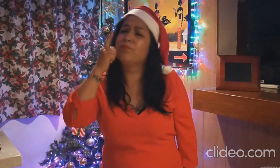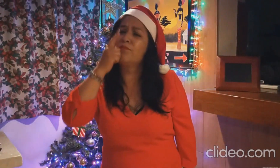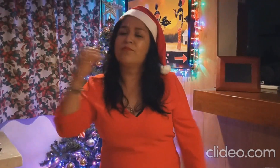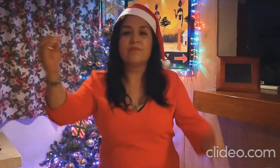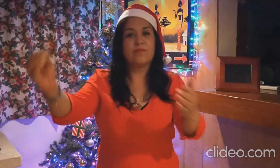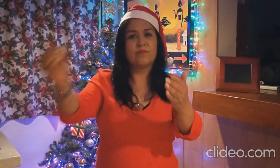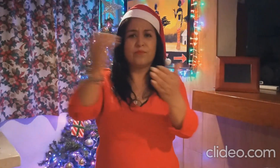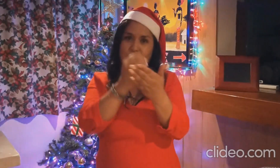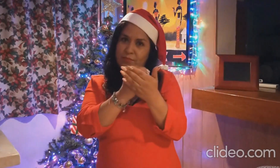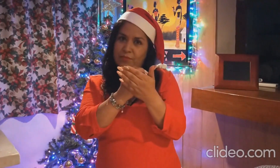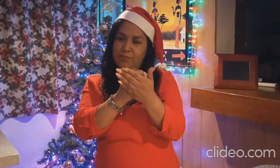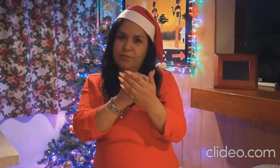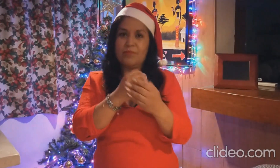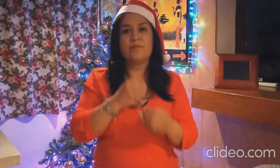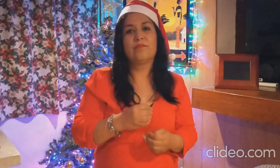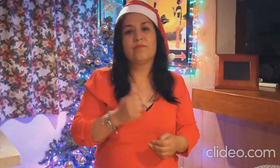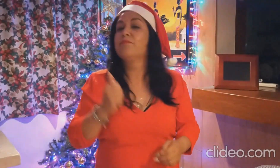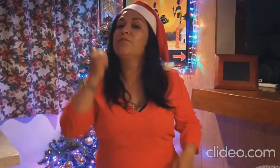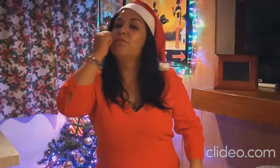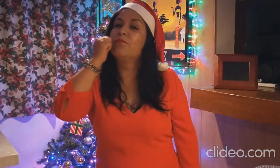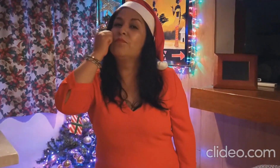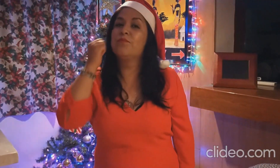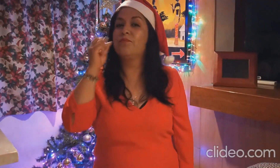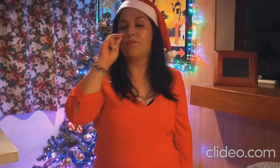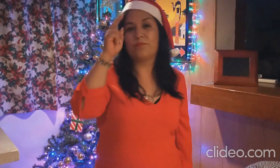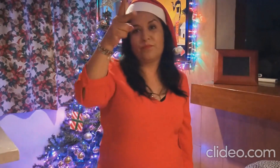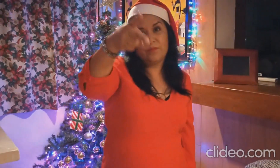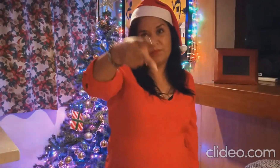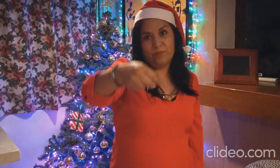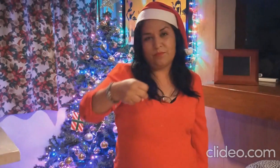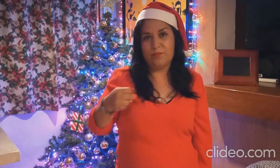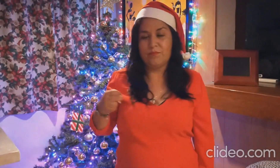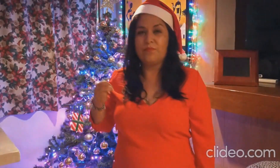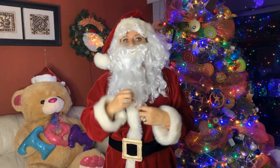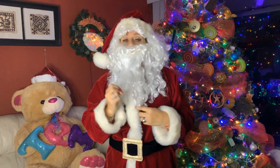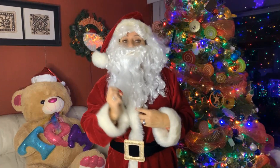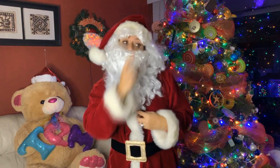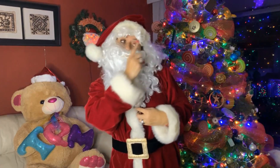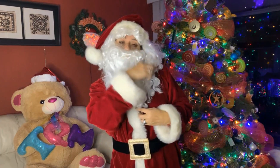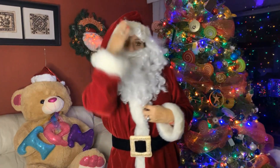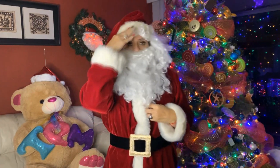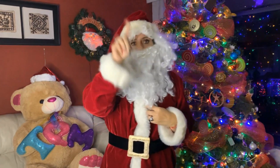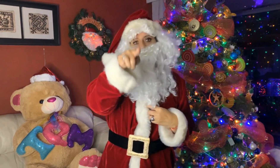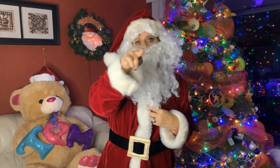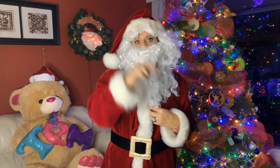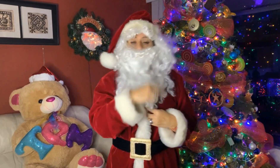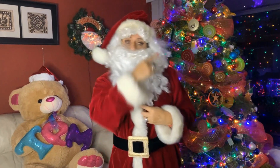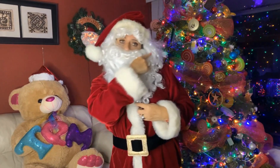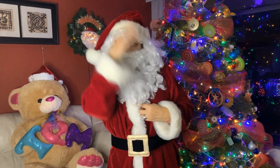intentes ocultarte de él, pues siempre te verás Él sabe de ti, él